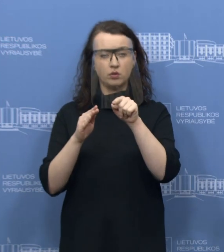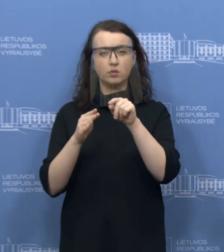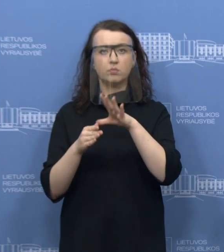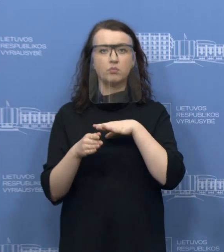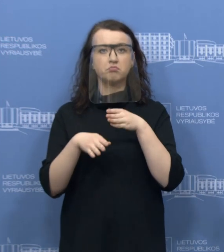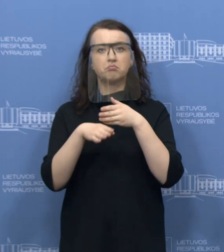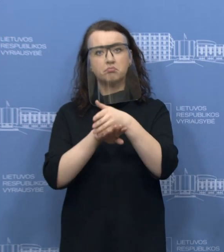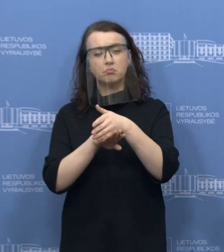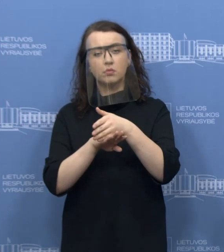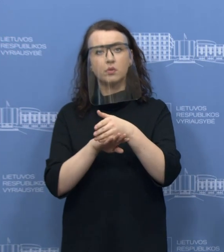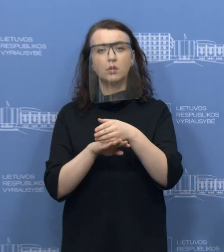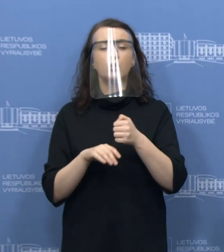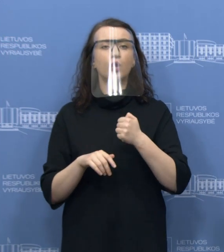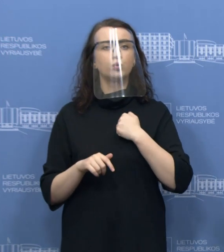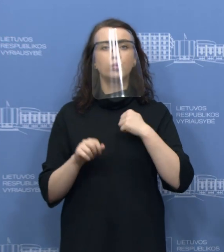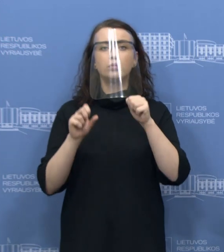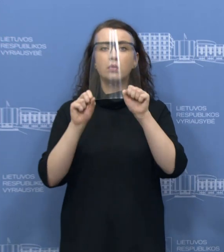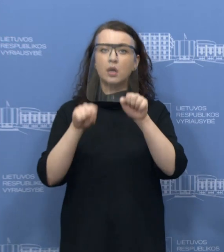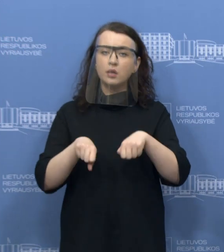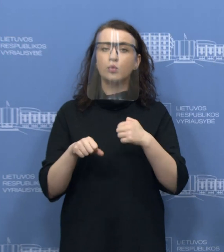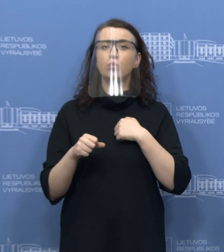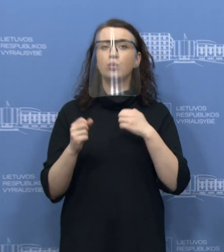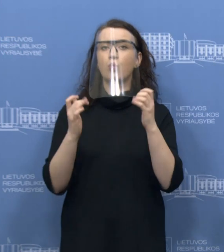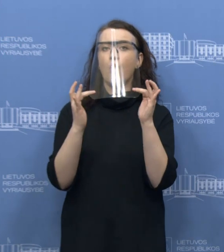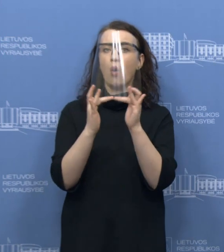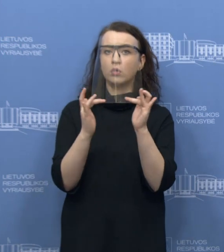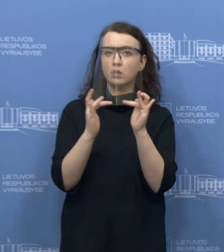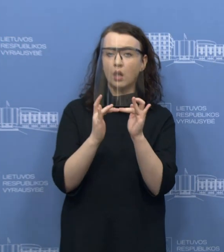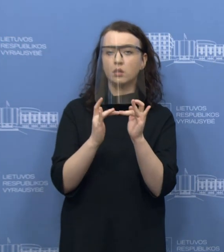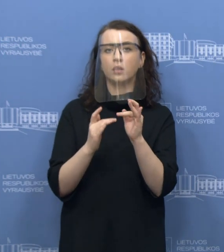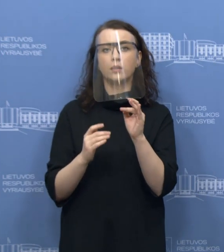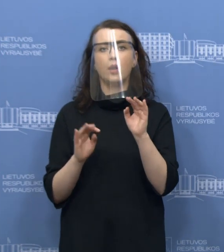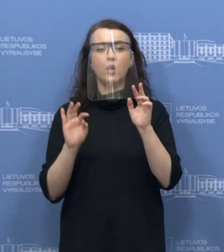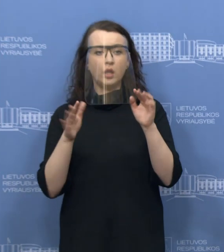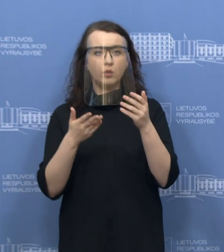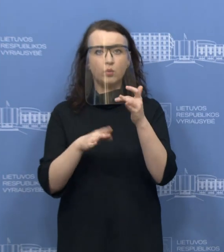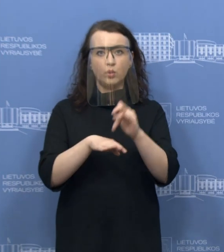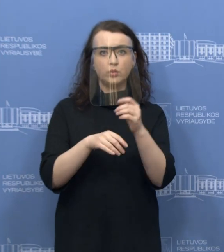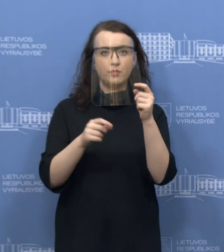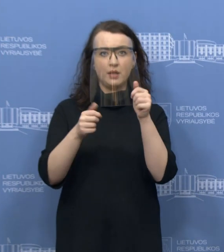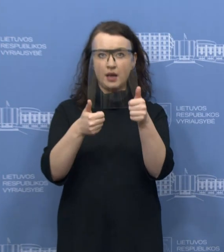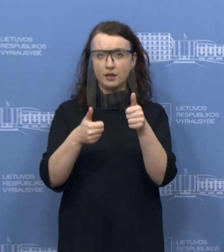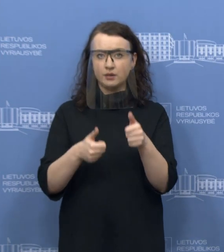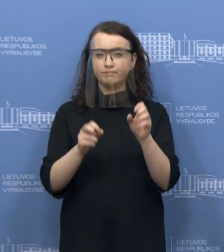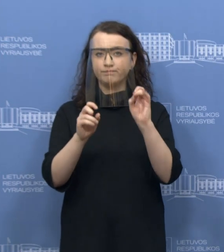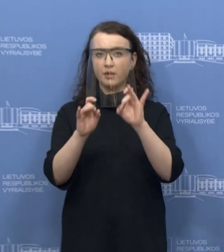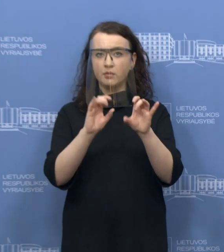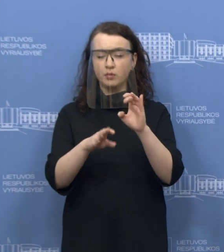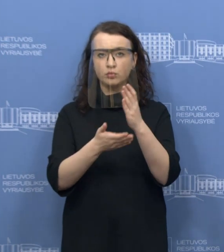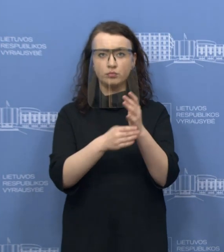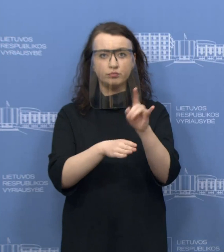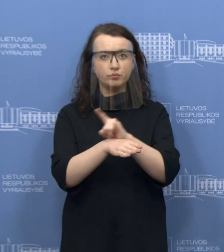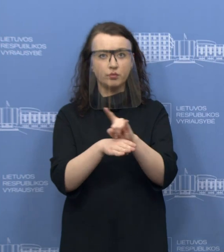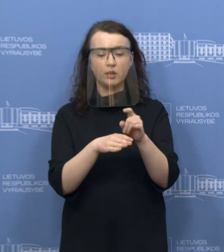vykdant institucija, turime galimybę ir kontaktą pranešti apie tokius pardavėjus, kurie pardavinėja